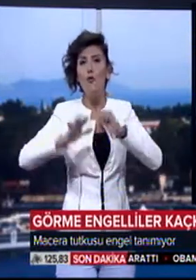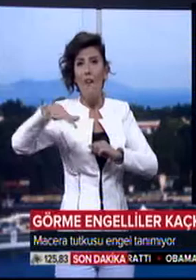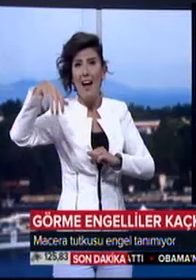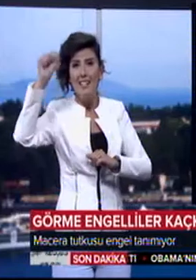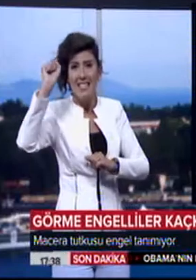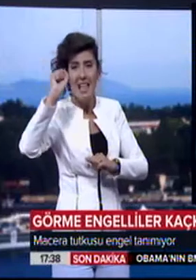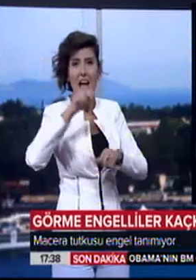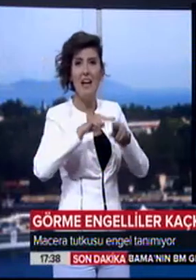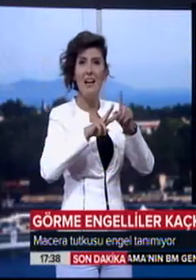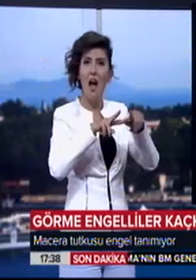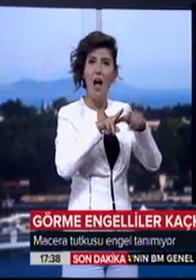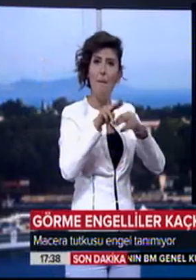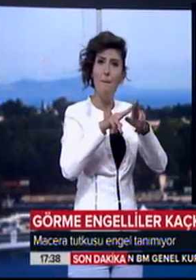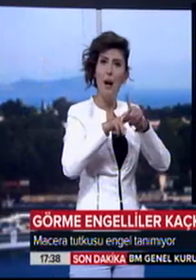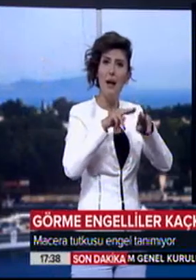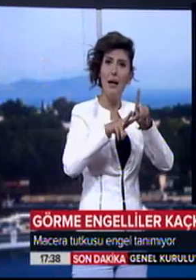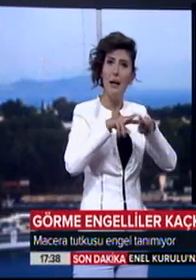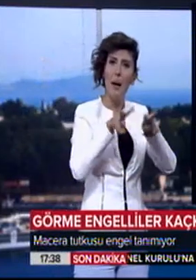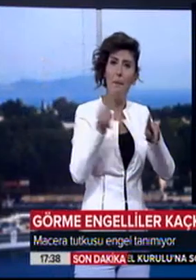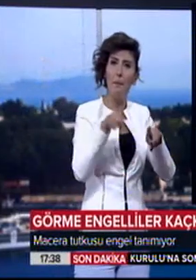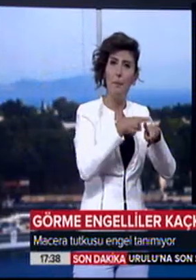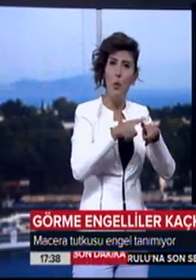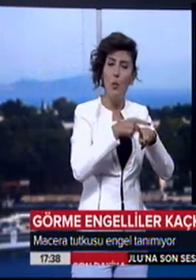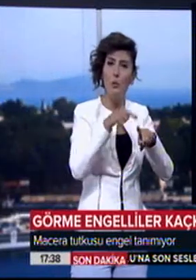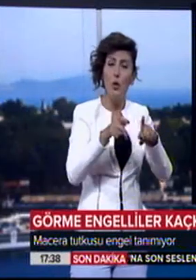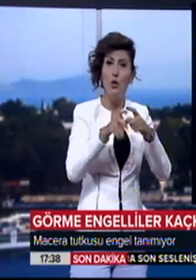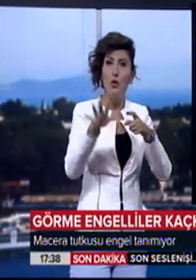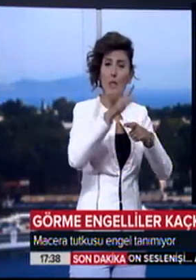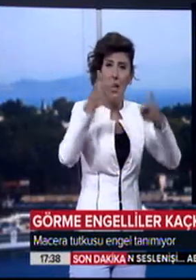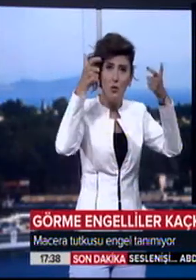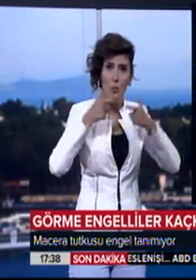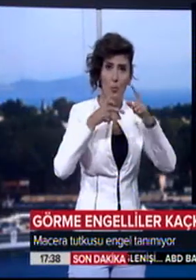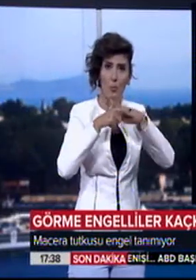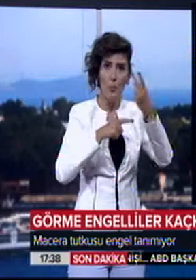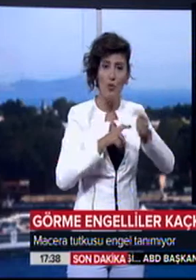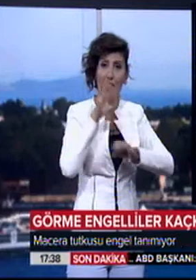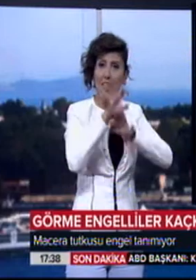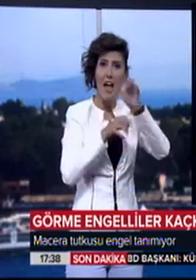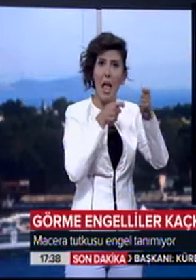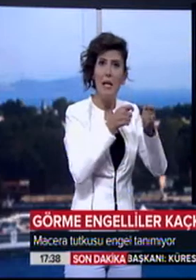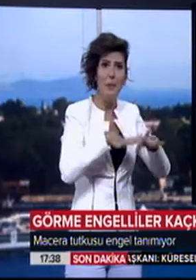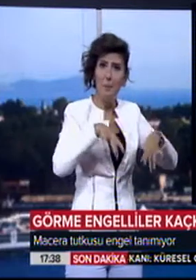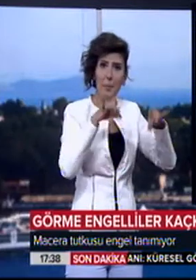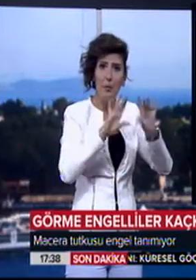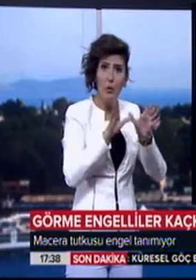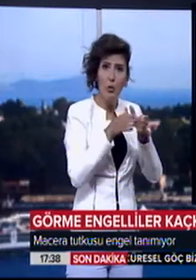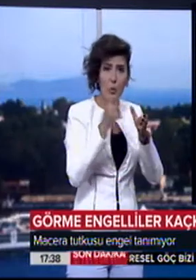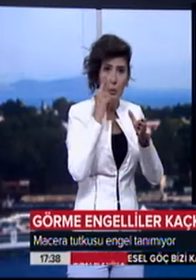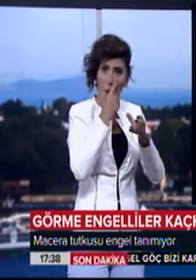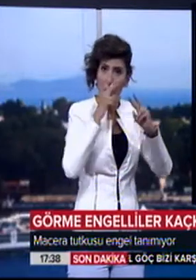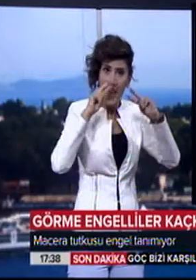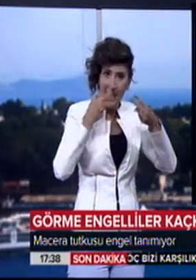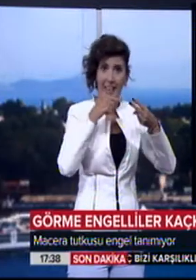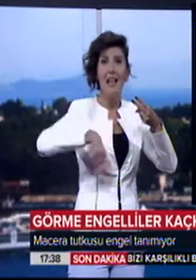ortaklaşa gerçekleştirdiği sosyal sorumluluk projesi kapsamında dağcılık eğitimi verilen bir grup görme engelli Kaçkar dağlarının